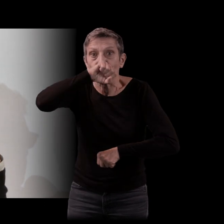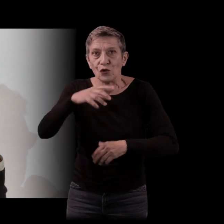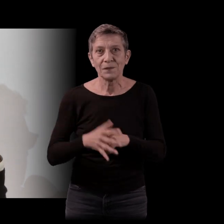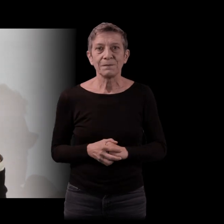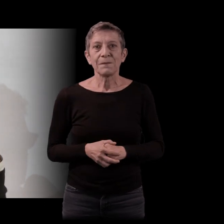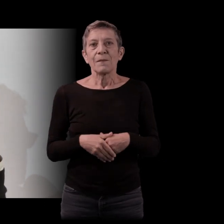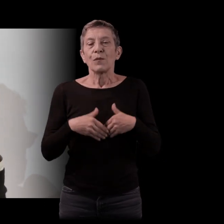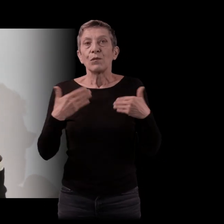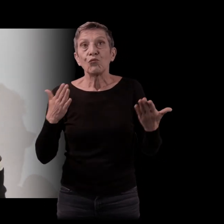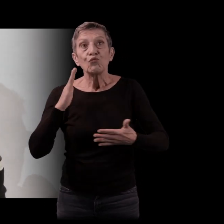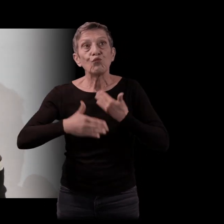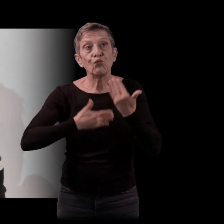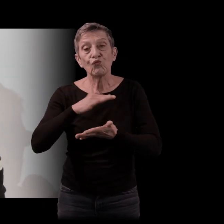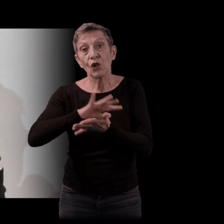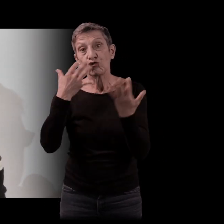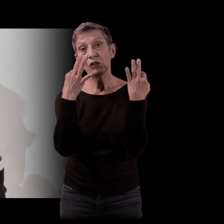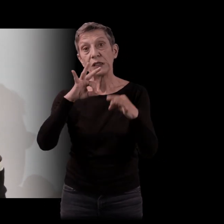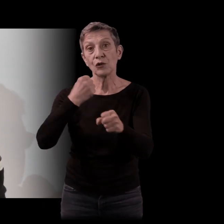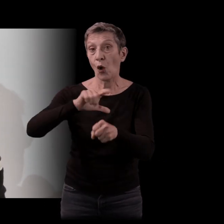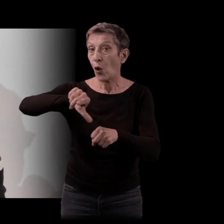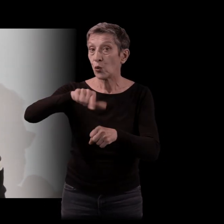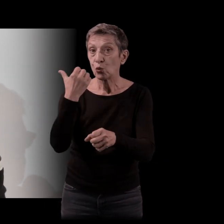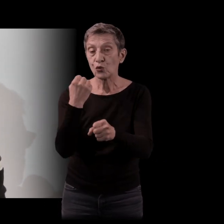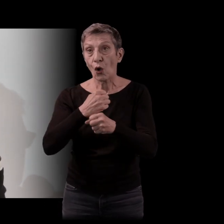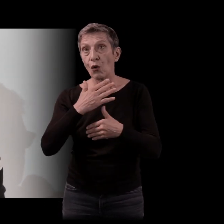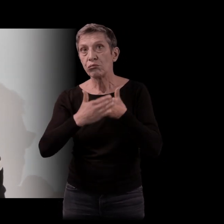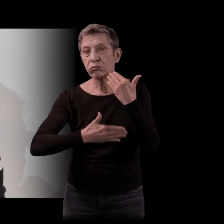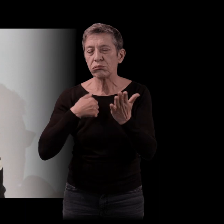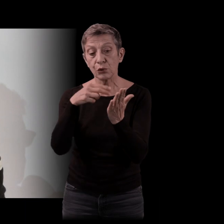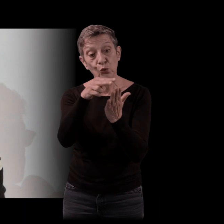vers 10, 12 ans, il s'est passé d'autres choses, des lectures plus adultes.